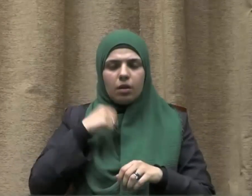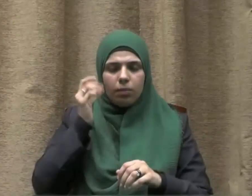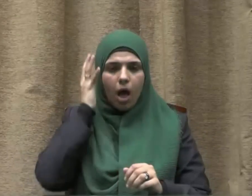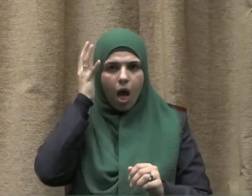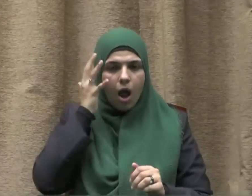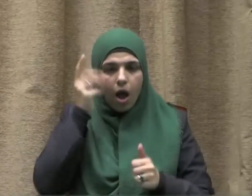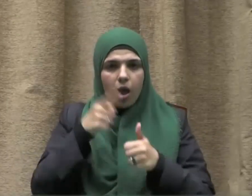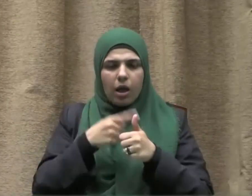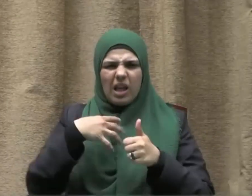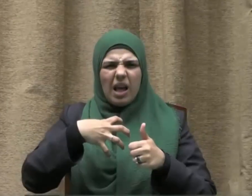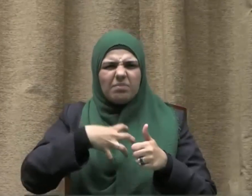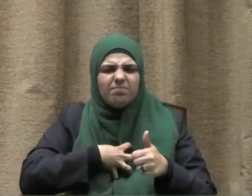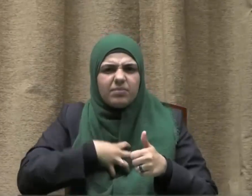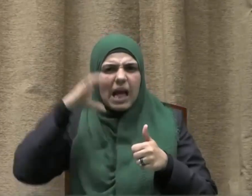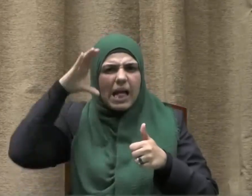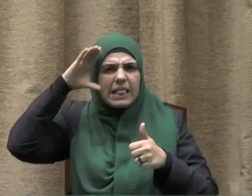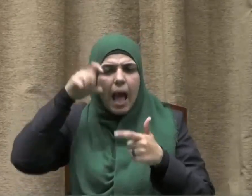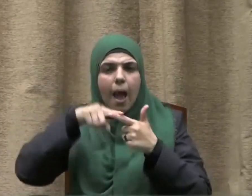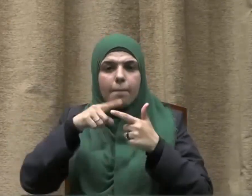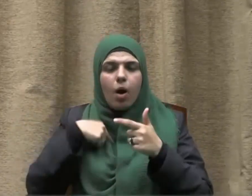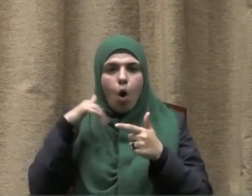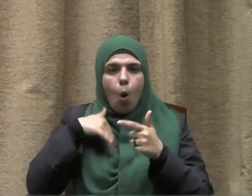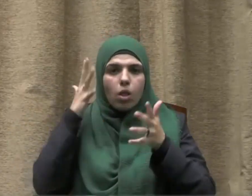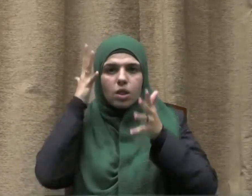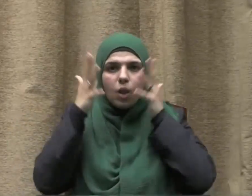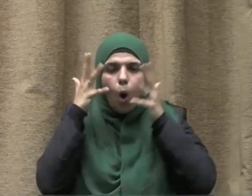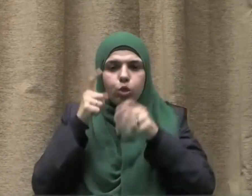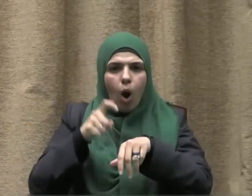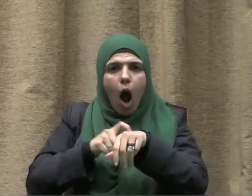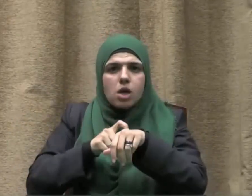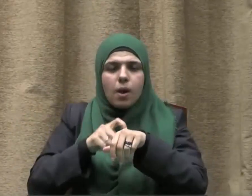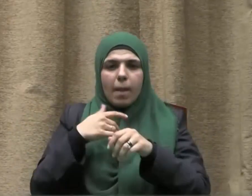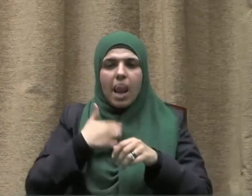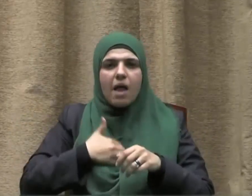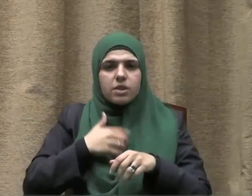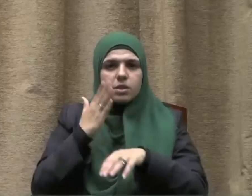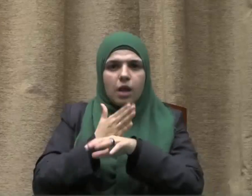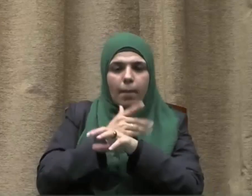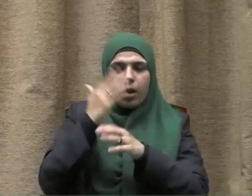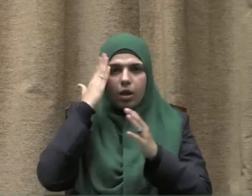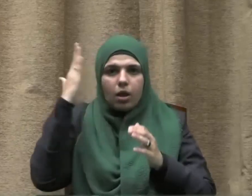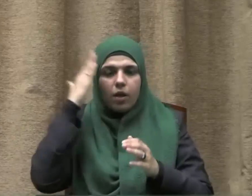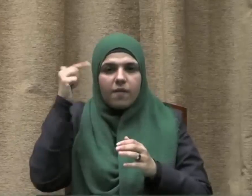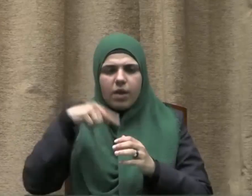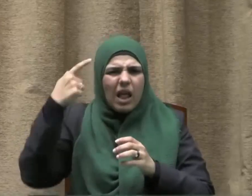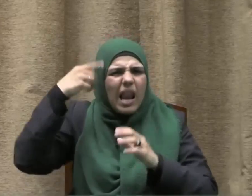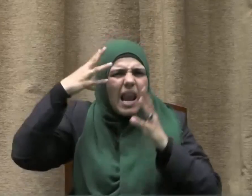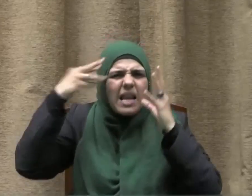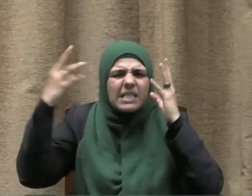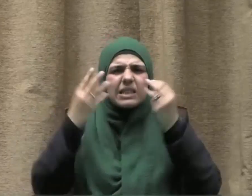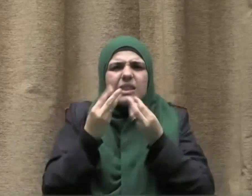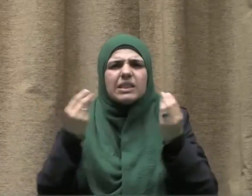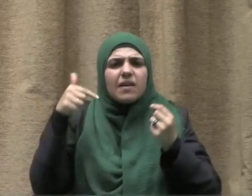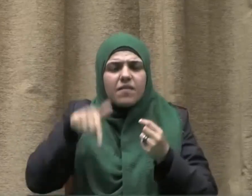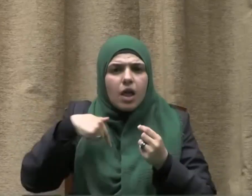القلق والاكتئاب والتوتر العصبي والنفسي والطراب الذاكرة وكثرة